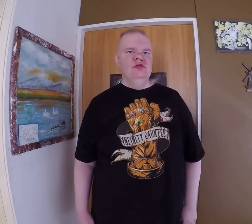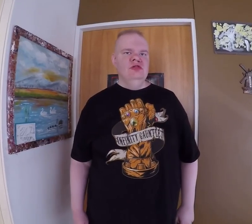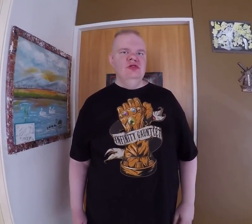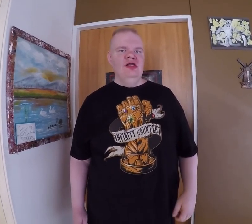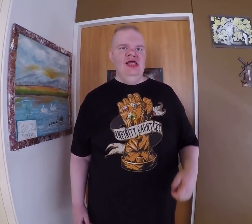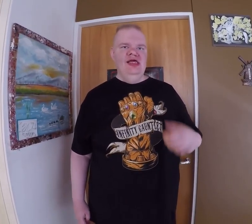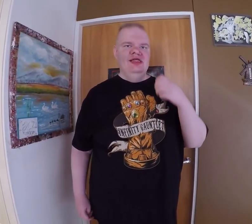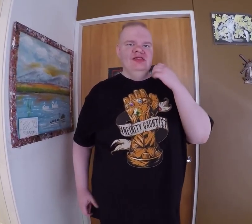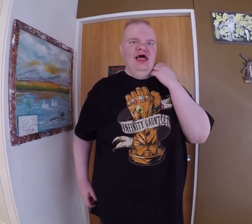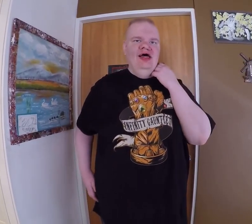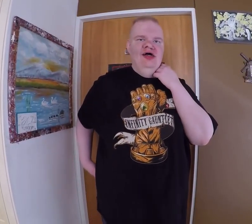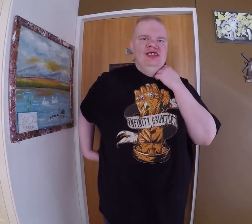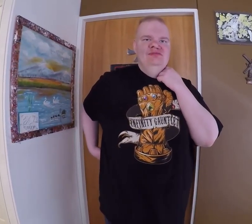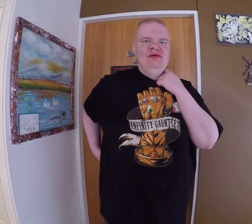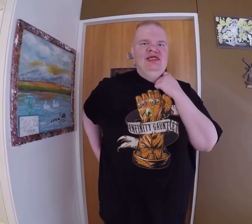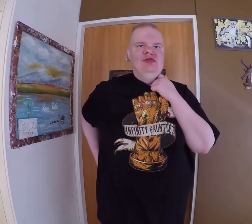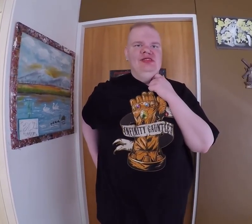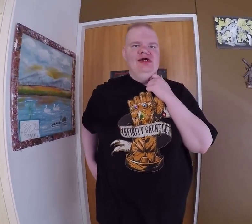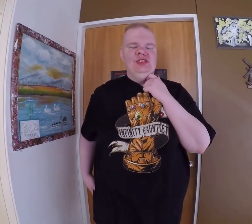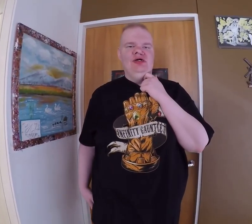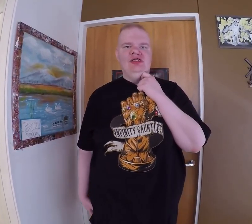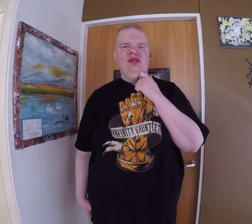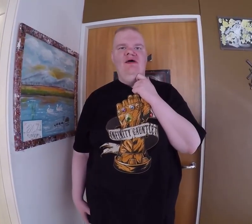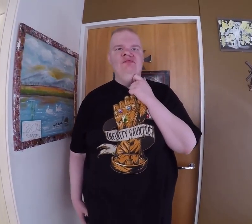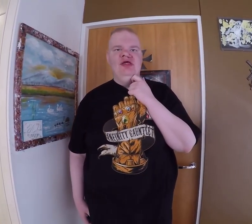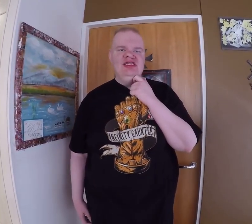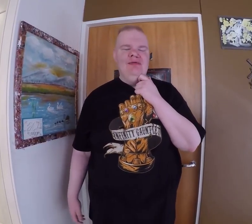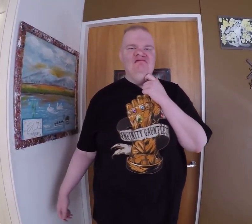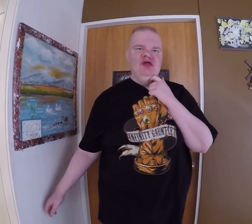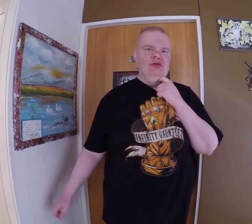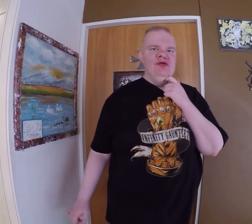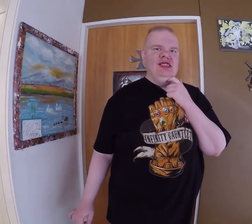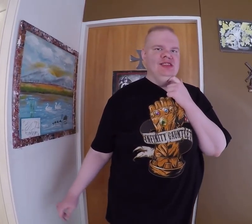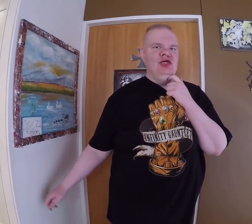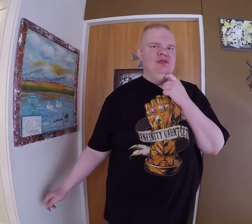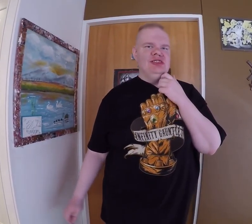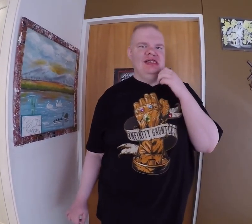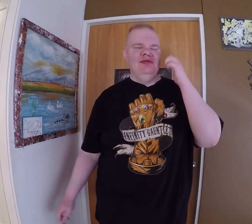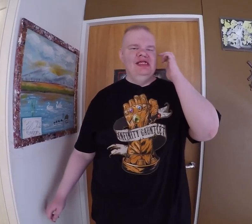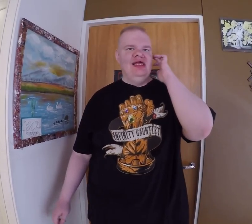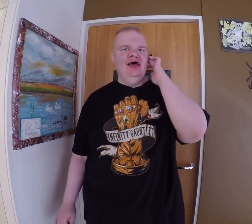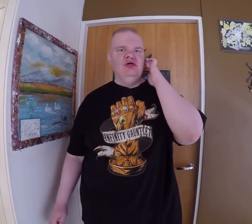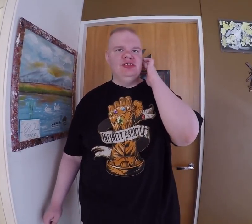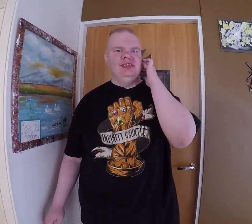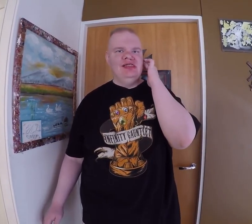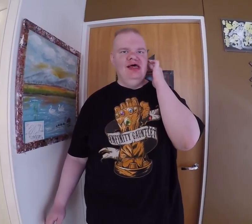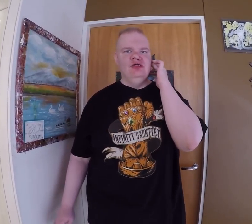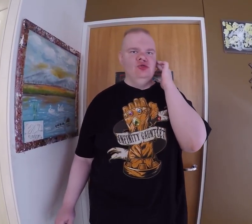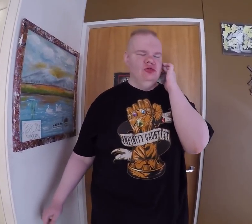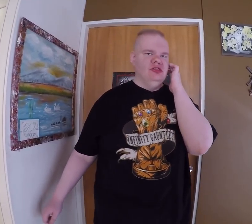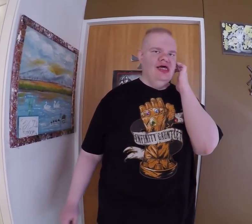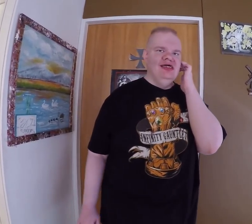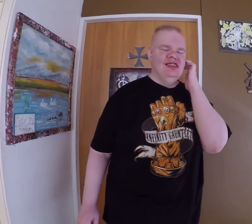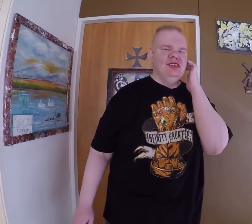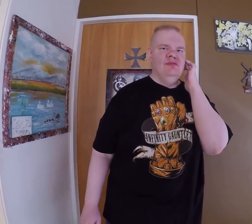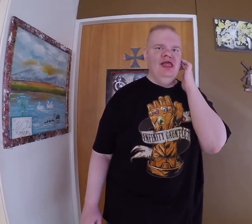No niin, täällä on kesan Patreon, ja katsokaa tämän viikonlopun Ilta-Salomi, josta kehtiä millä tänään ostaisin. Tänään on sunnuntai, ja Ilta-Salomien